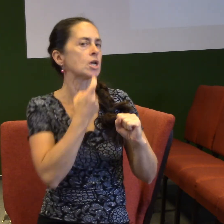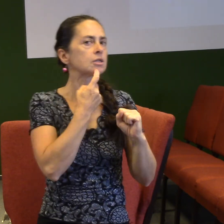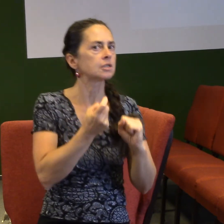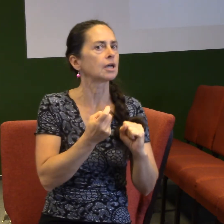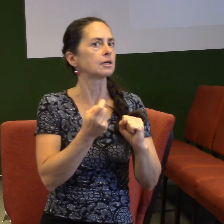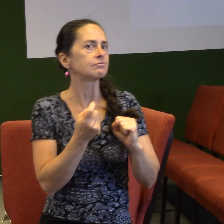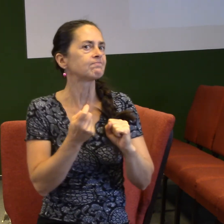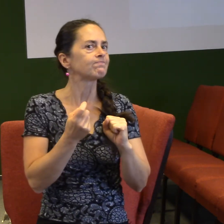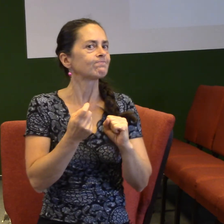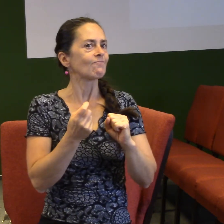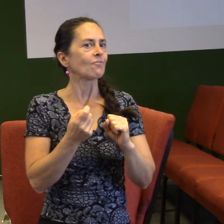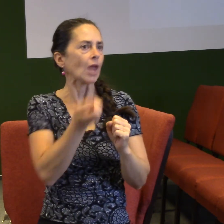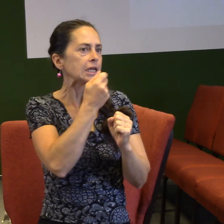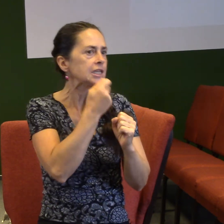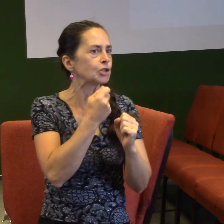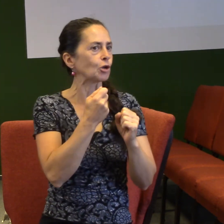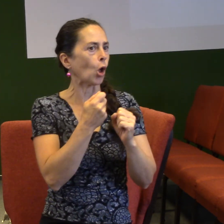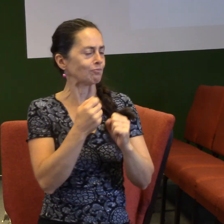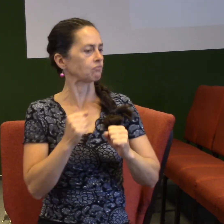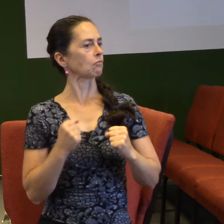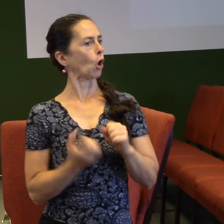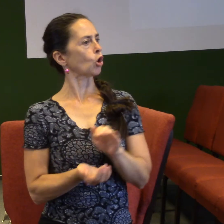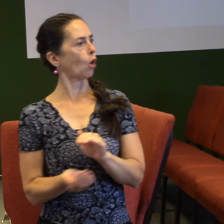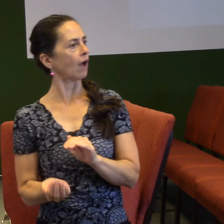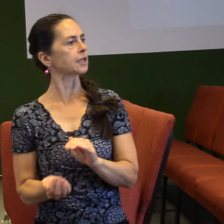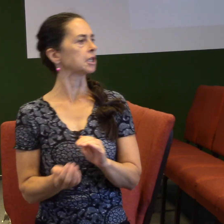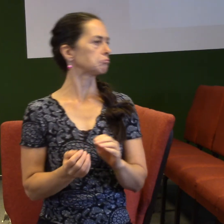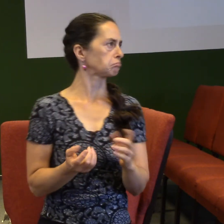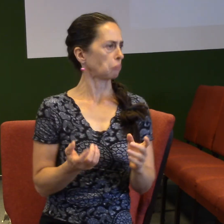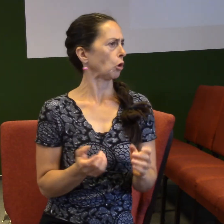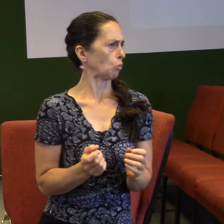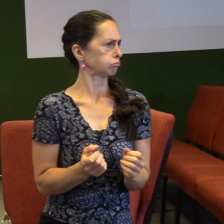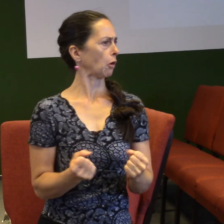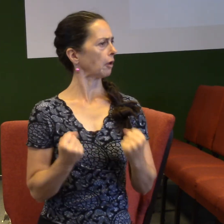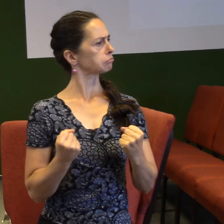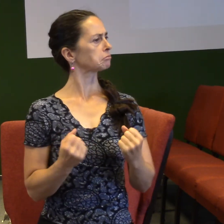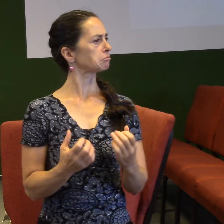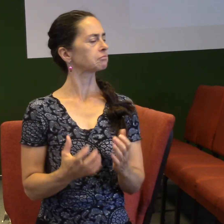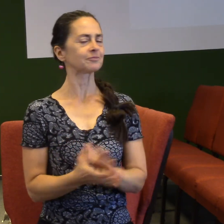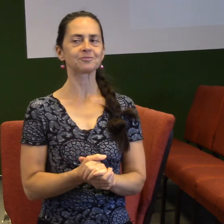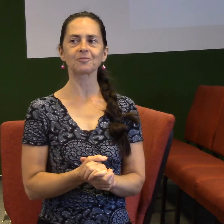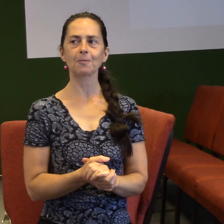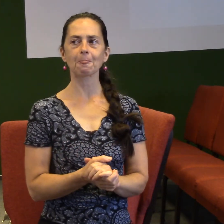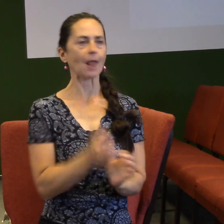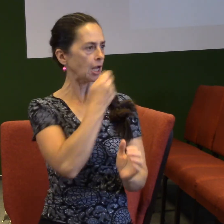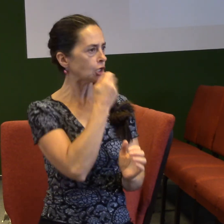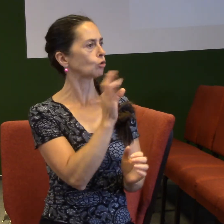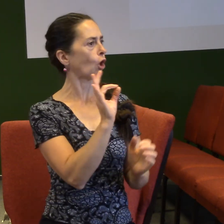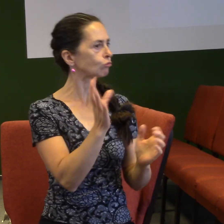stravujou se nějak, mají disciplínu, nějakou životosprávu, aby měli, zvyšovali tu šanci